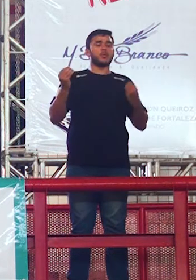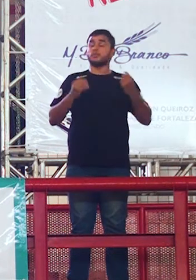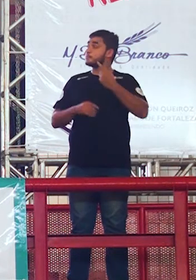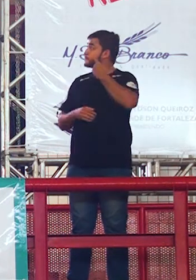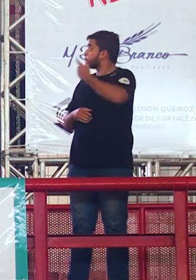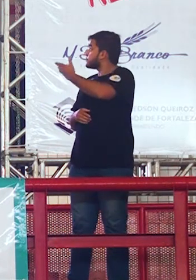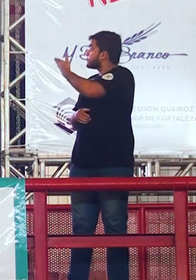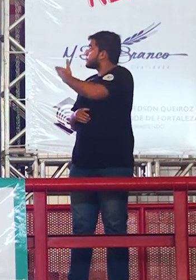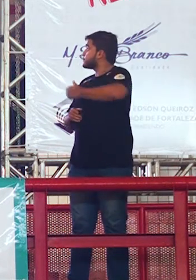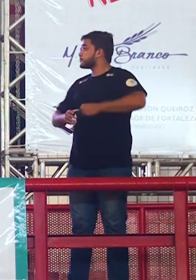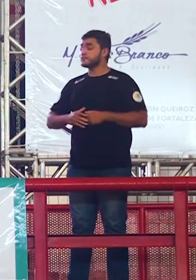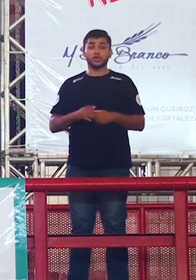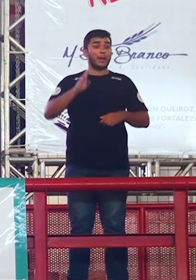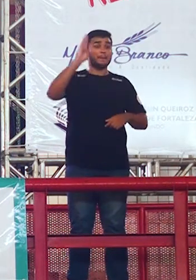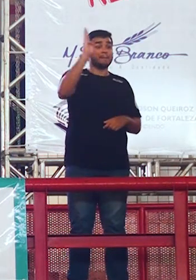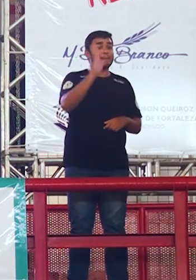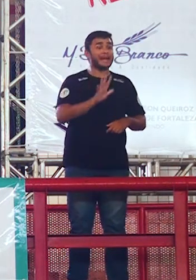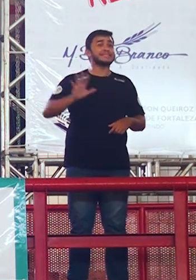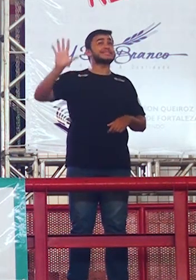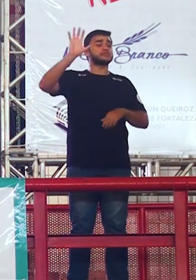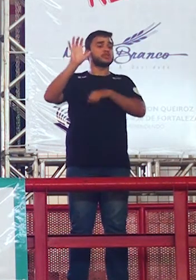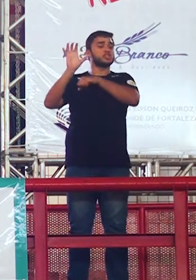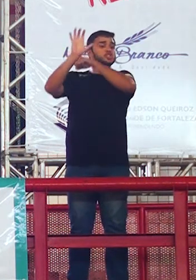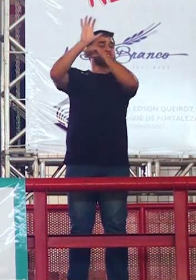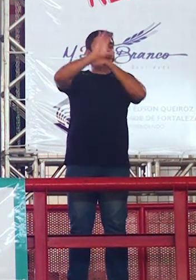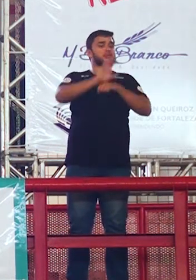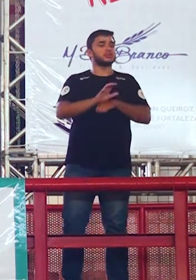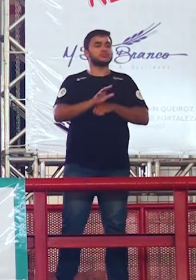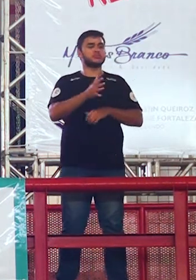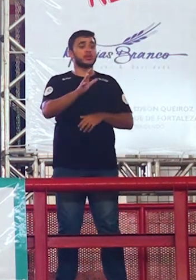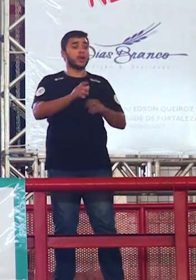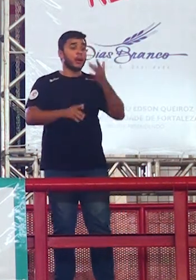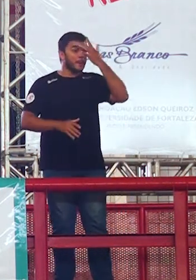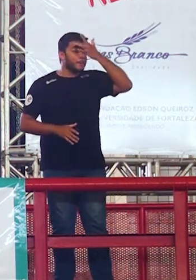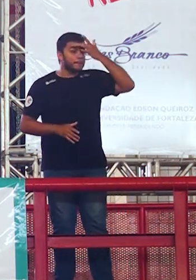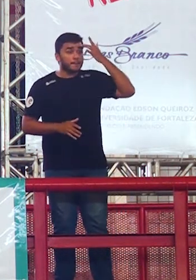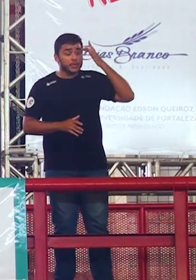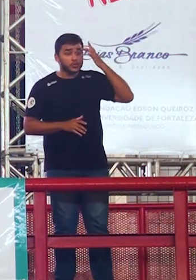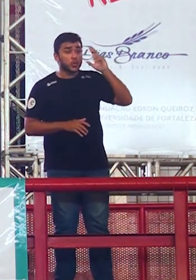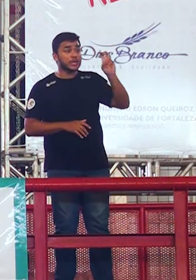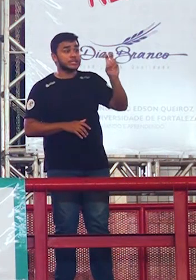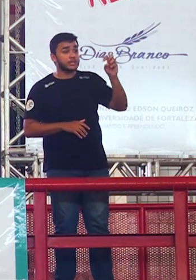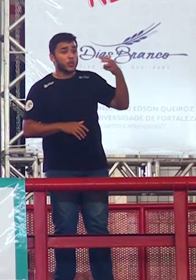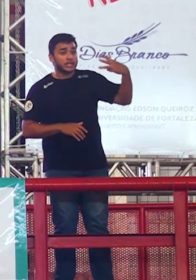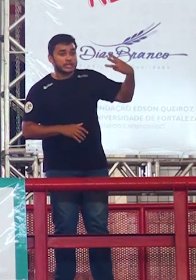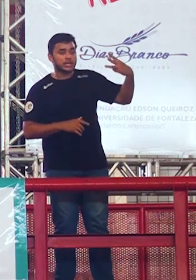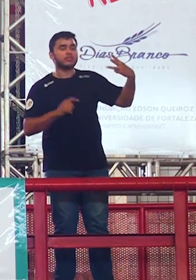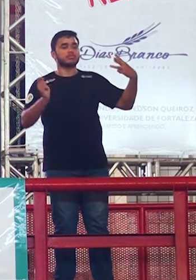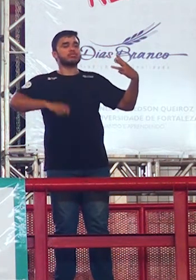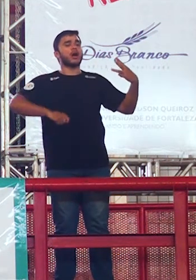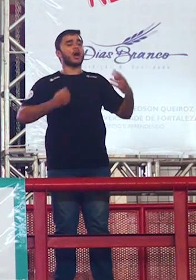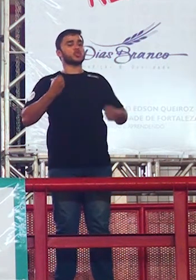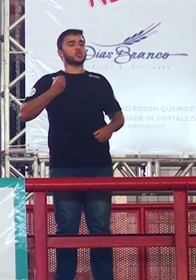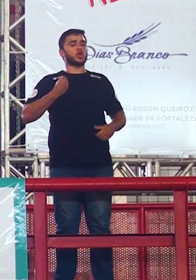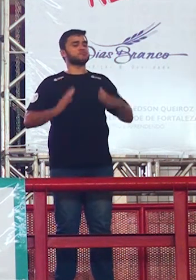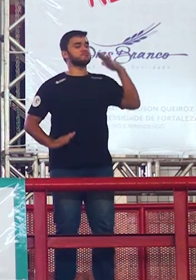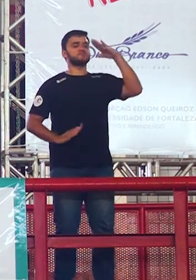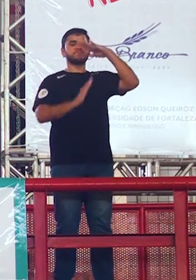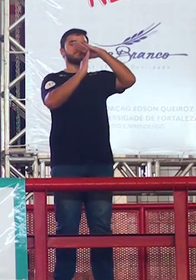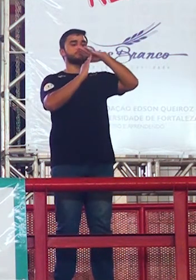em todo o Brasil tivemos apenas 53 alunos fechando esta prova